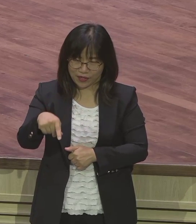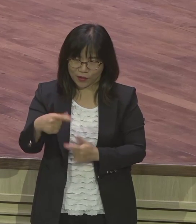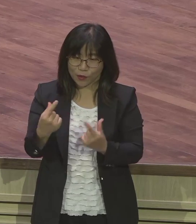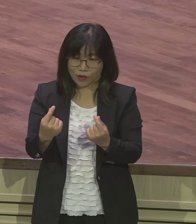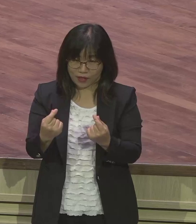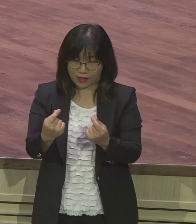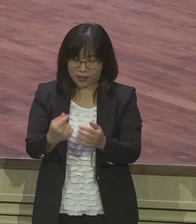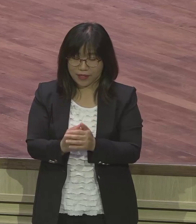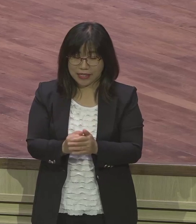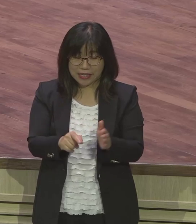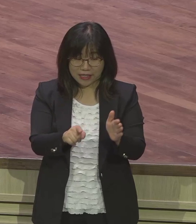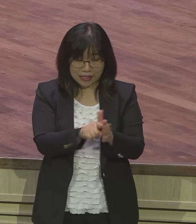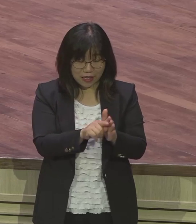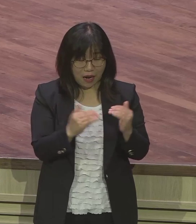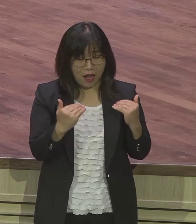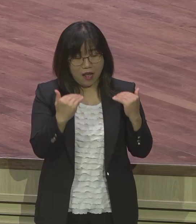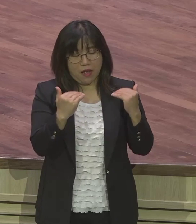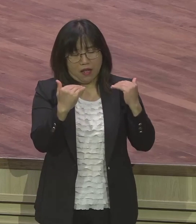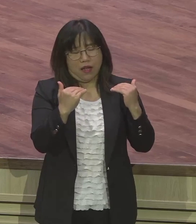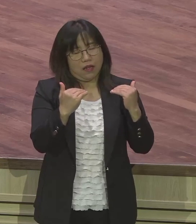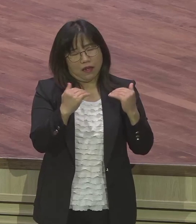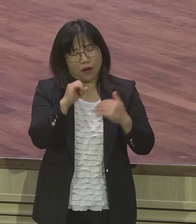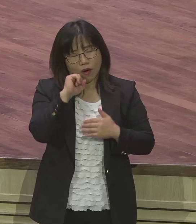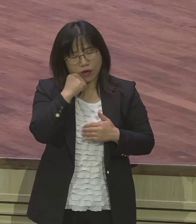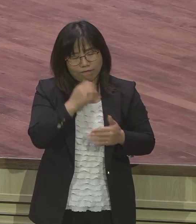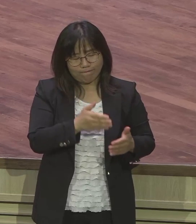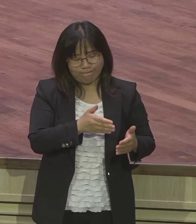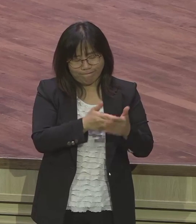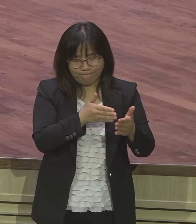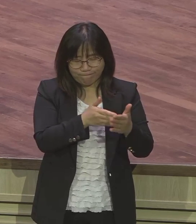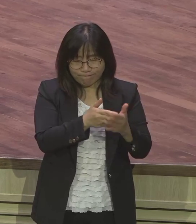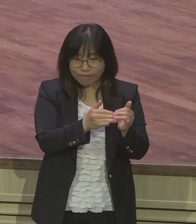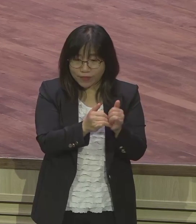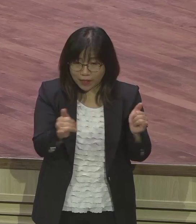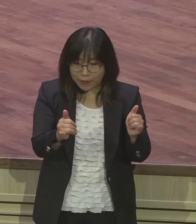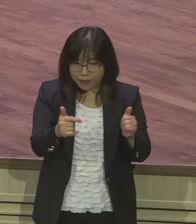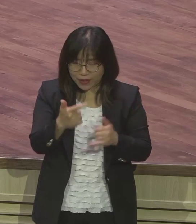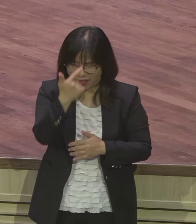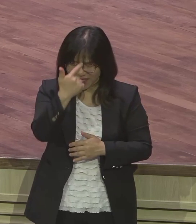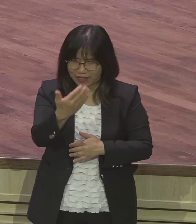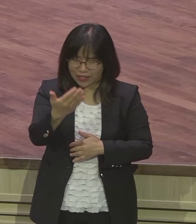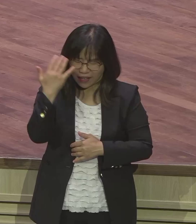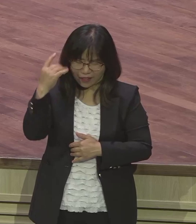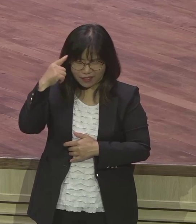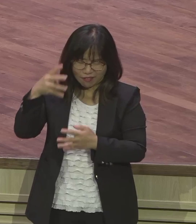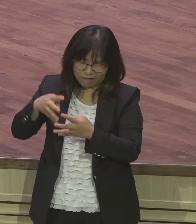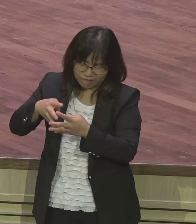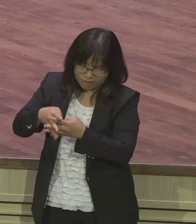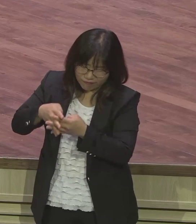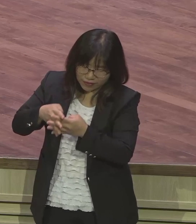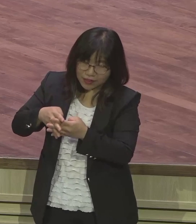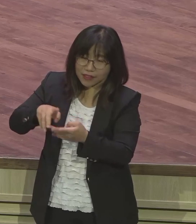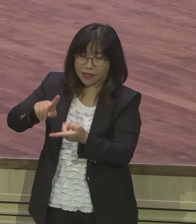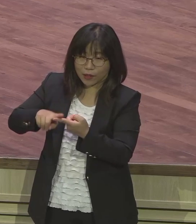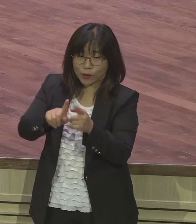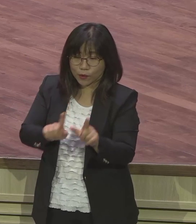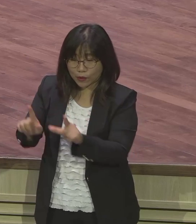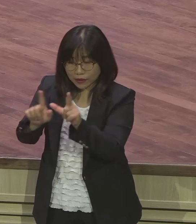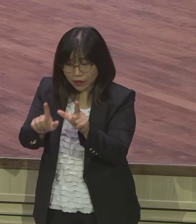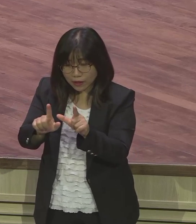안 자라는 사람들 응답 못 받는 사람들 또 애틀로 돌아가는 사람들 후회하는 사람들 그 특징이 뭐냐 은약이